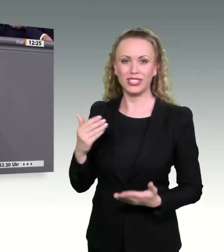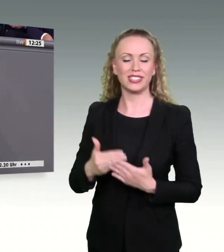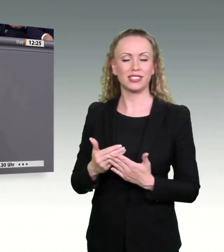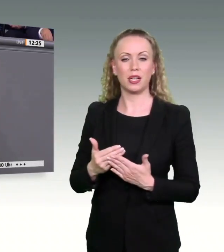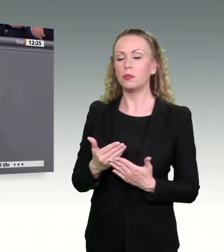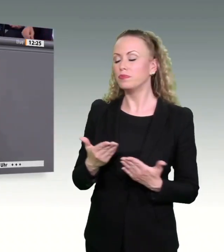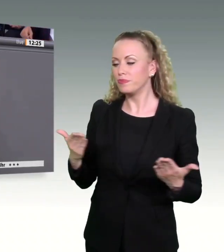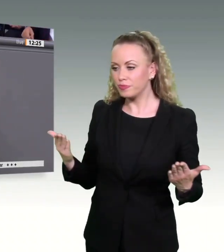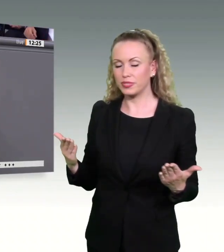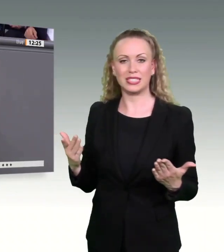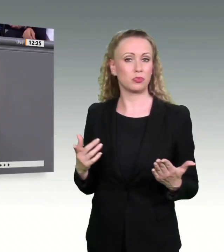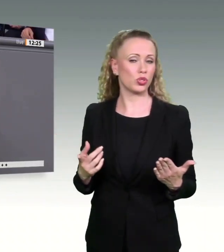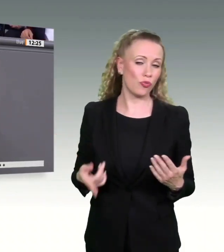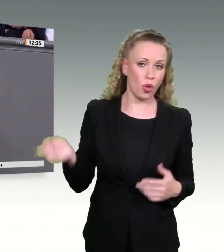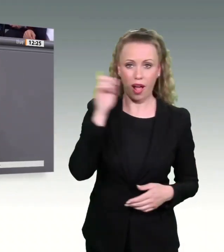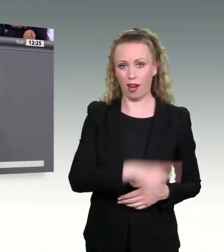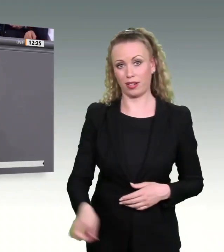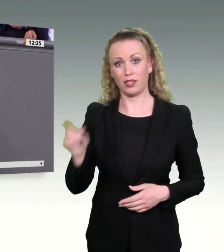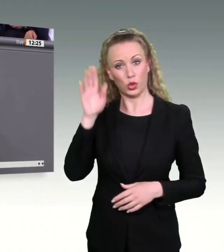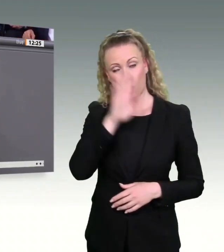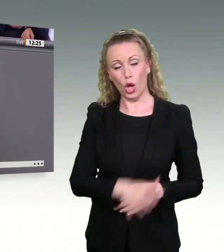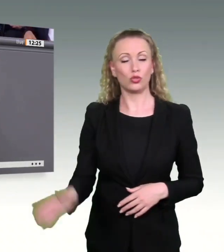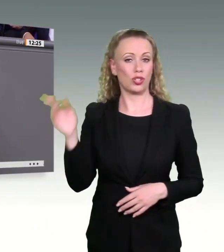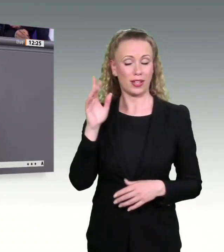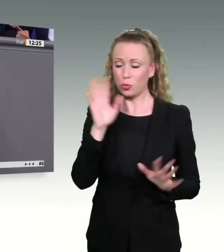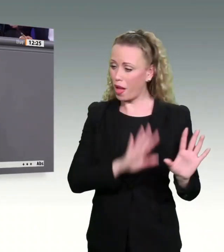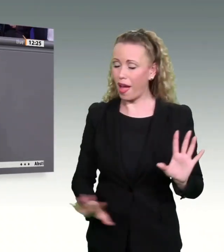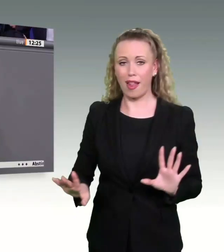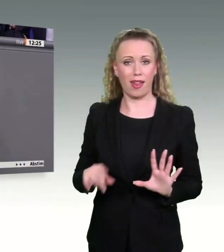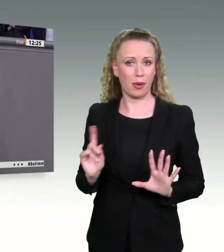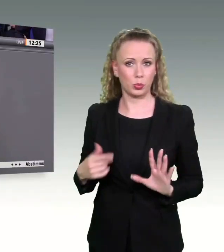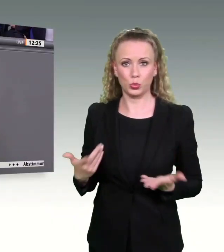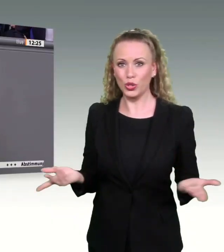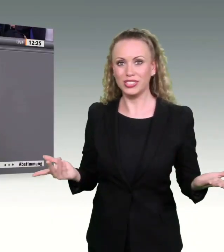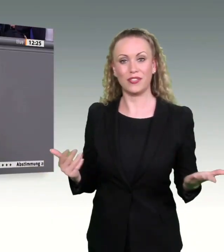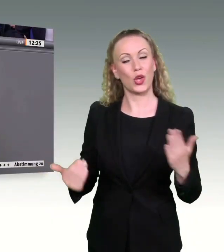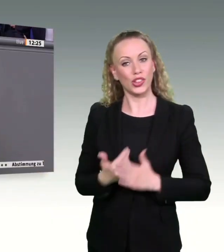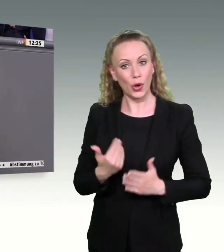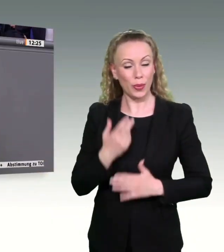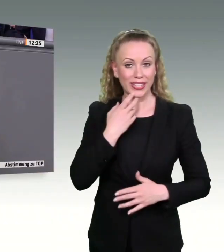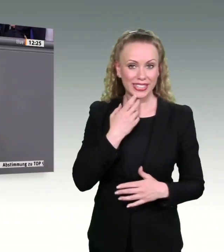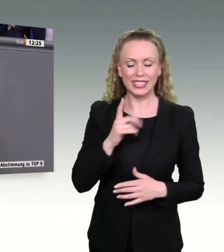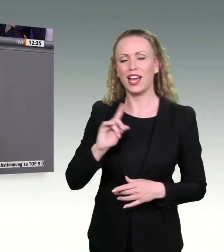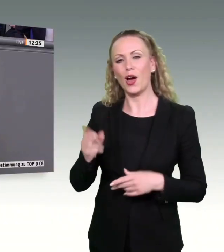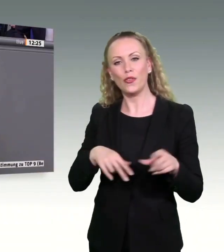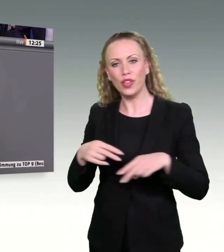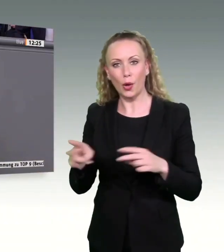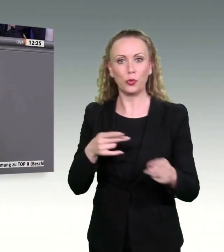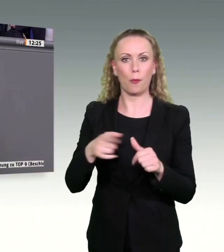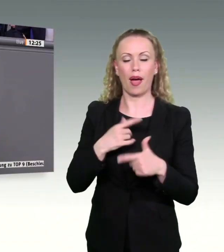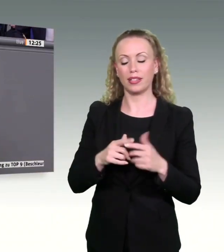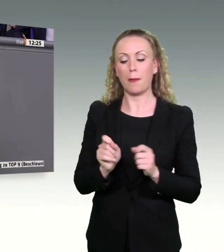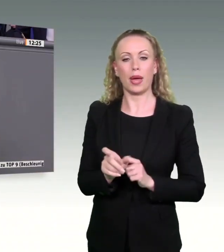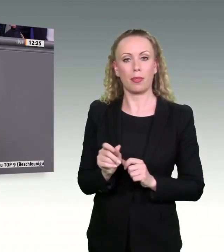Großprojekte in Deutschland. Für Erneuerbare, ja, aber eben auch für Autobahnen, für Breitband, privat